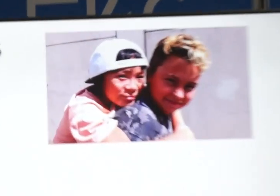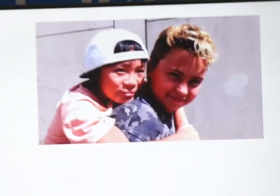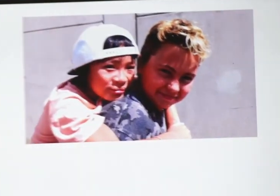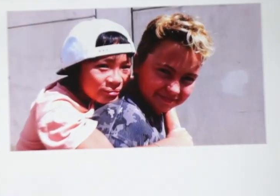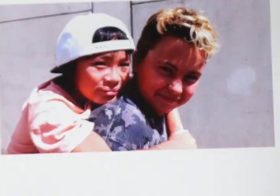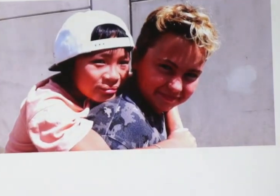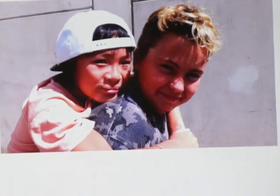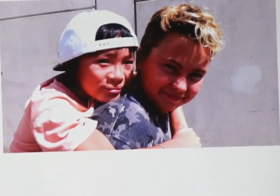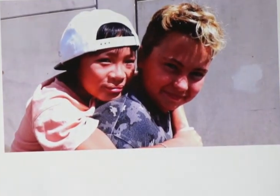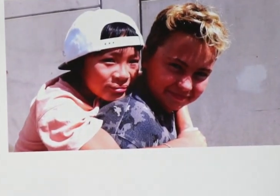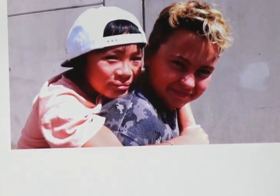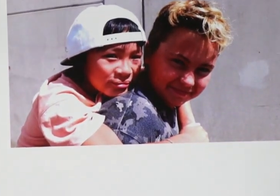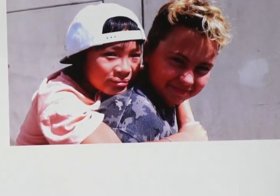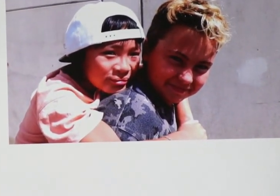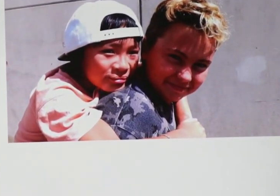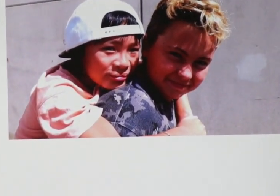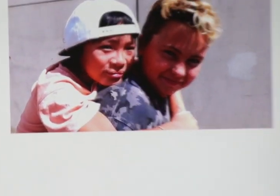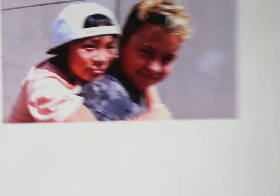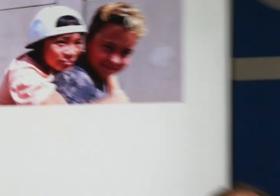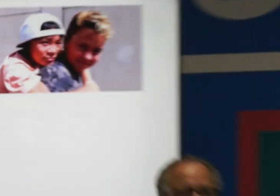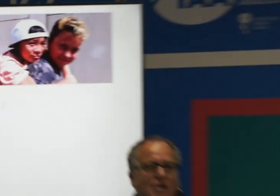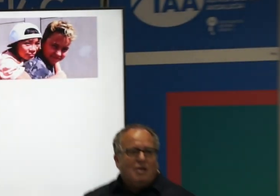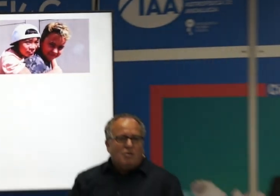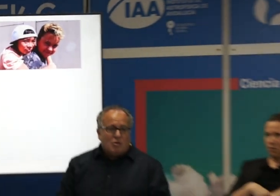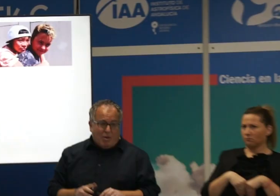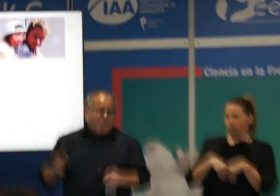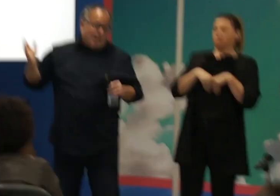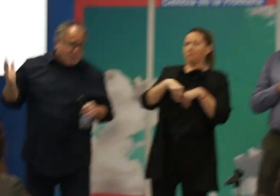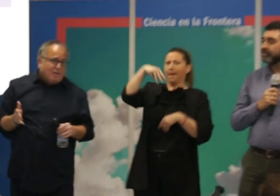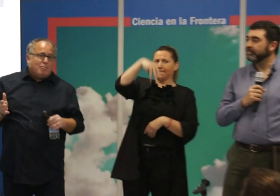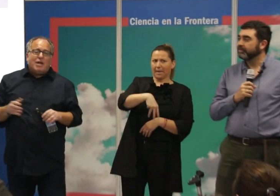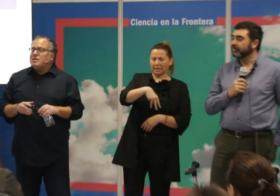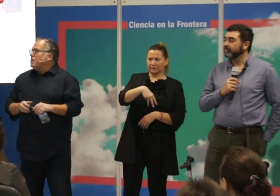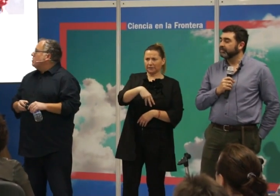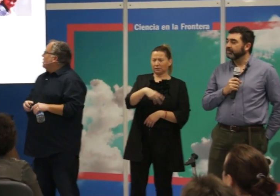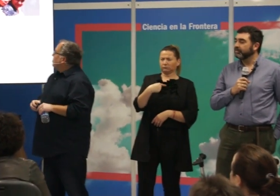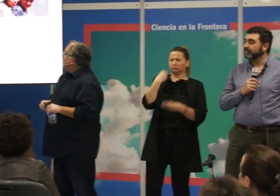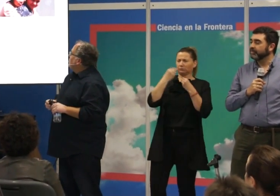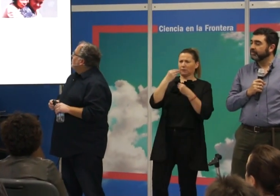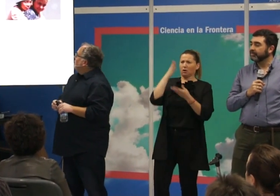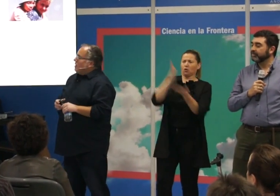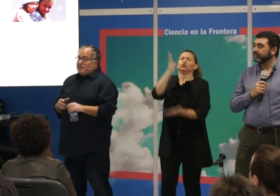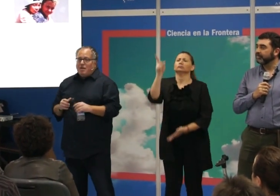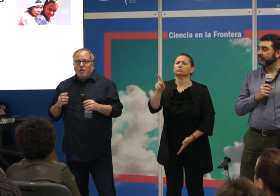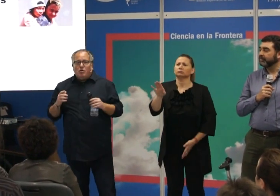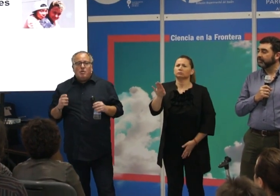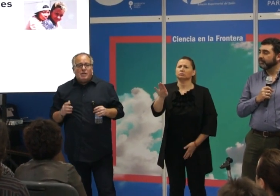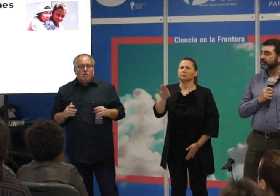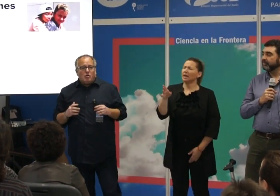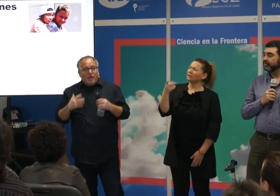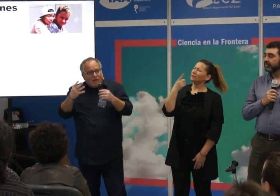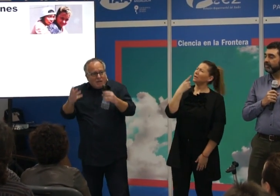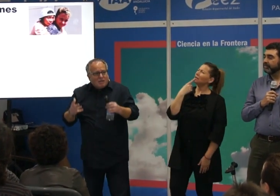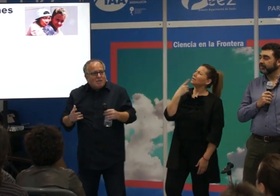callado, nos paró, pero es un niño que cuando te va a decir algo te para en seco y nos dijo, estáis hablando